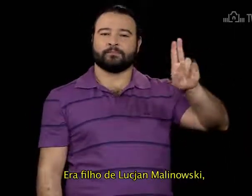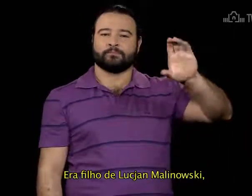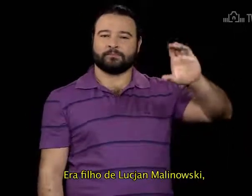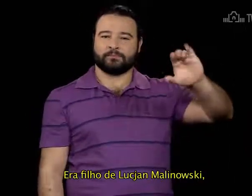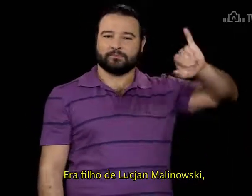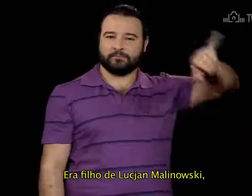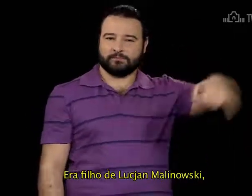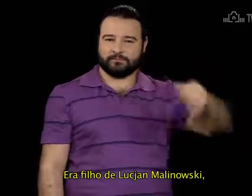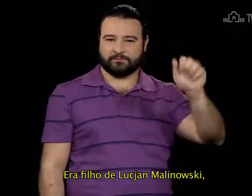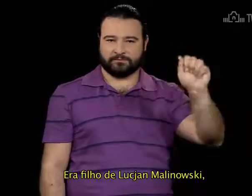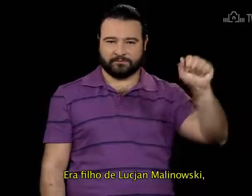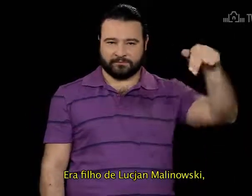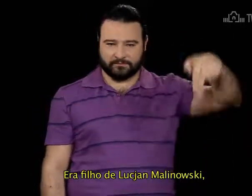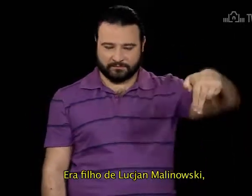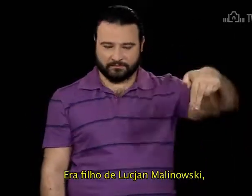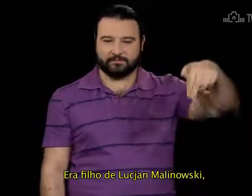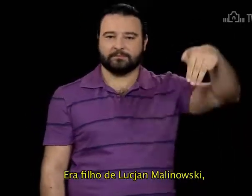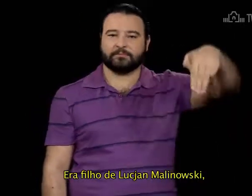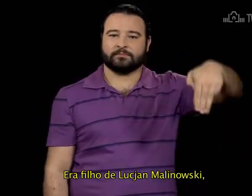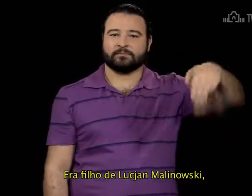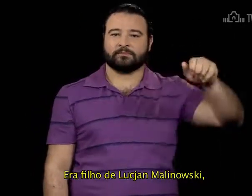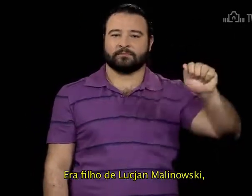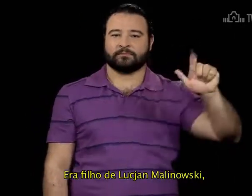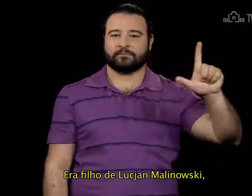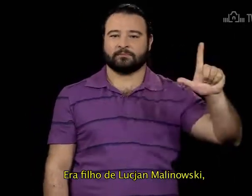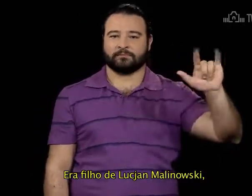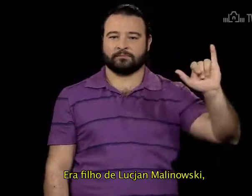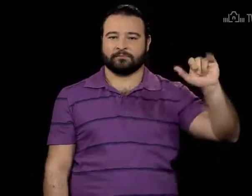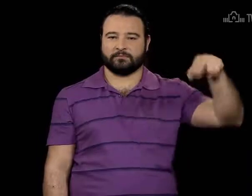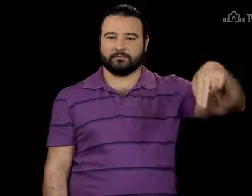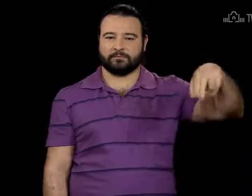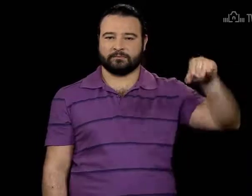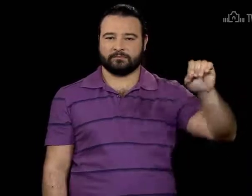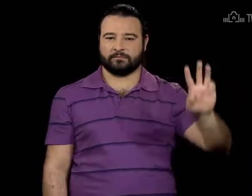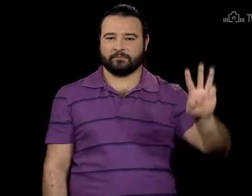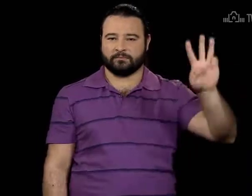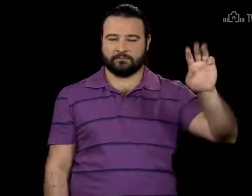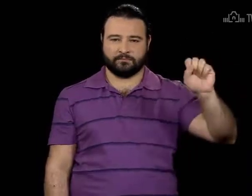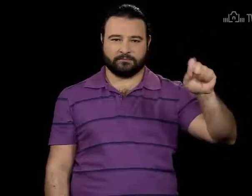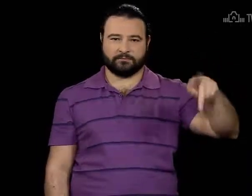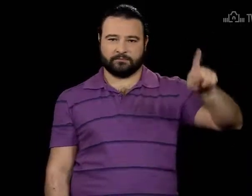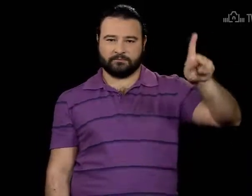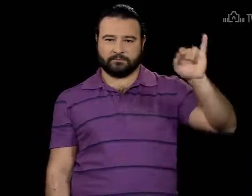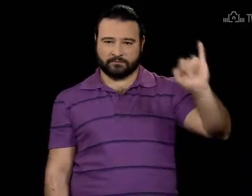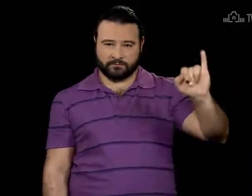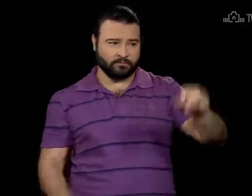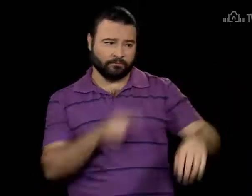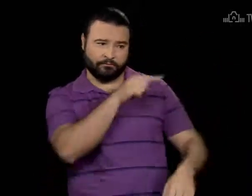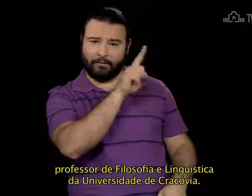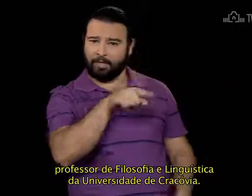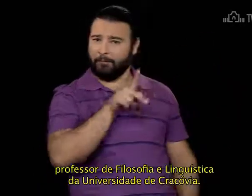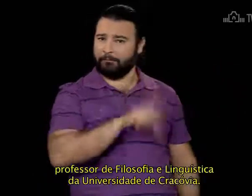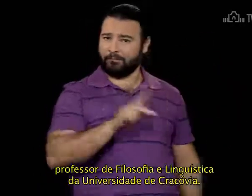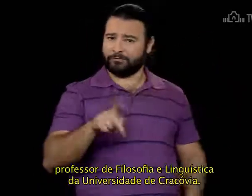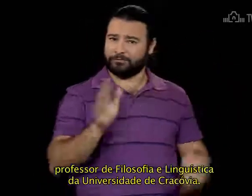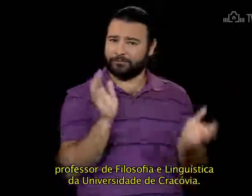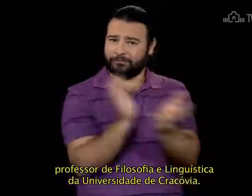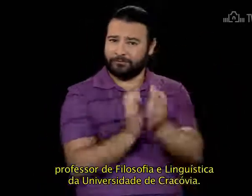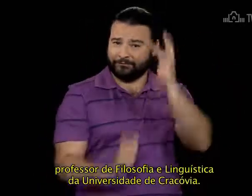Malinowski, professor de Filosofia